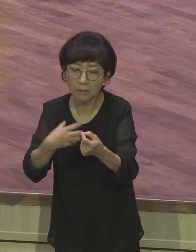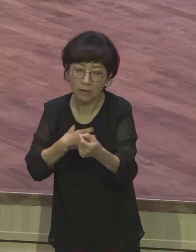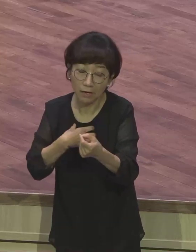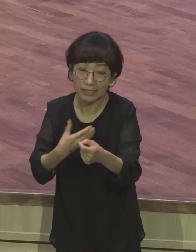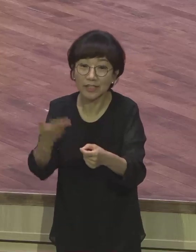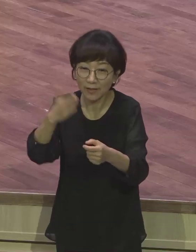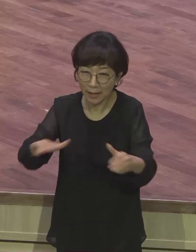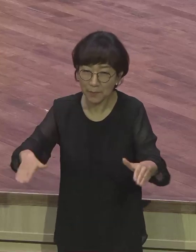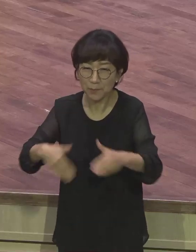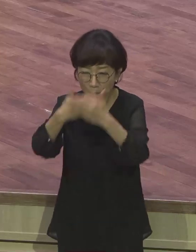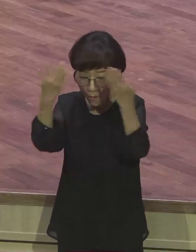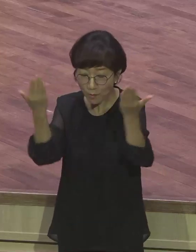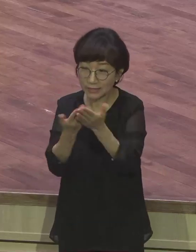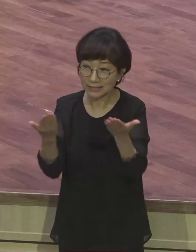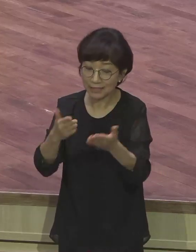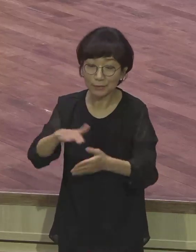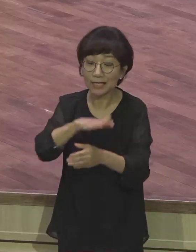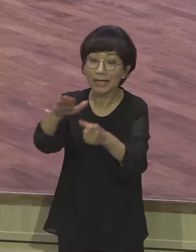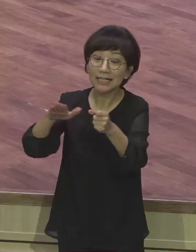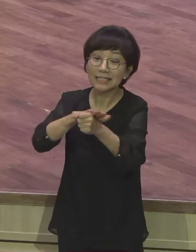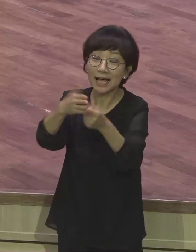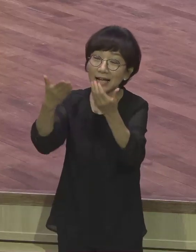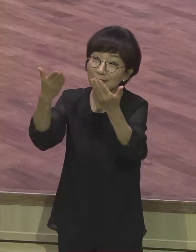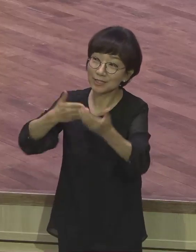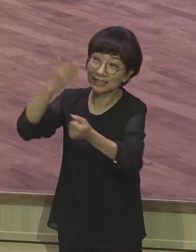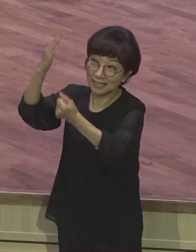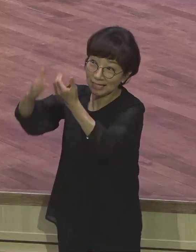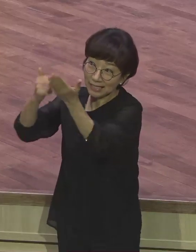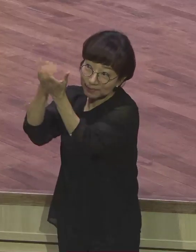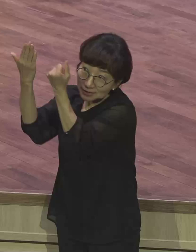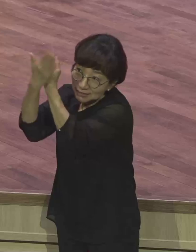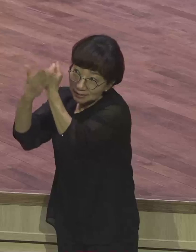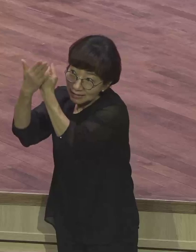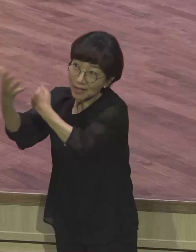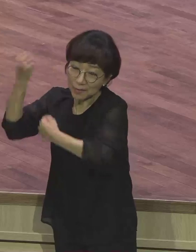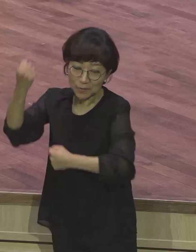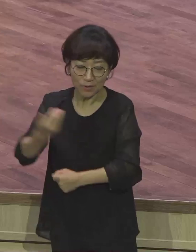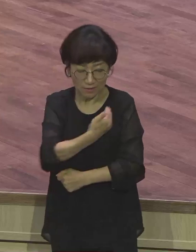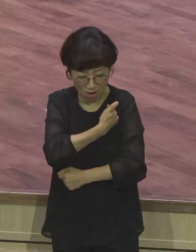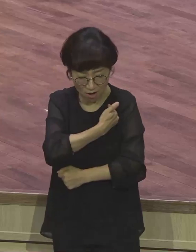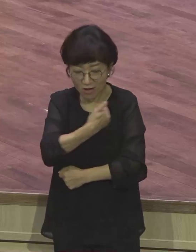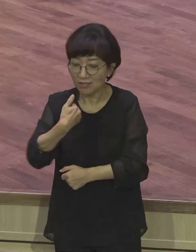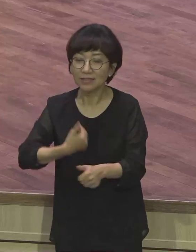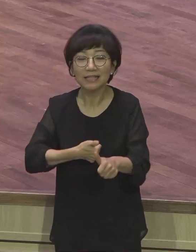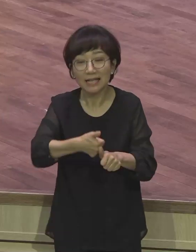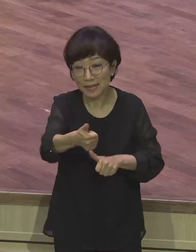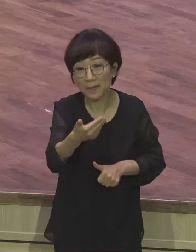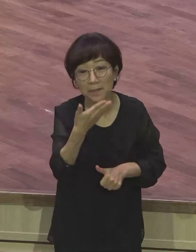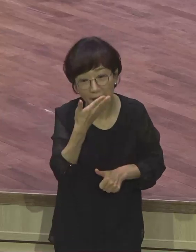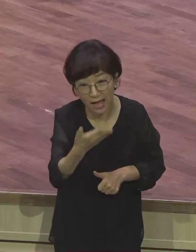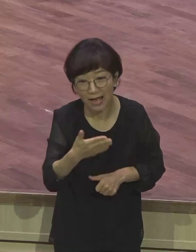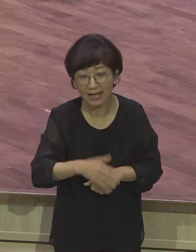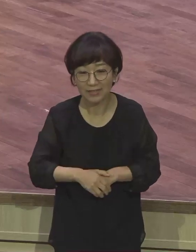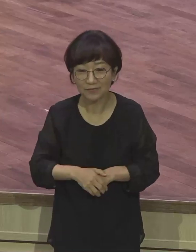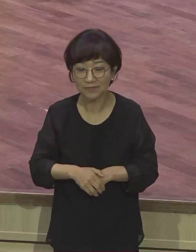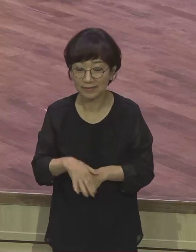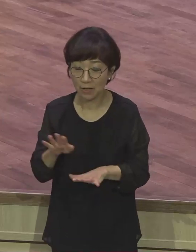사랑하신 이로 말미암아 우리가 능력히 이기느니라 사도파울은 그 어떤 것도